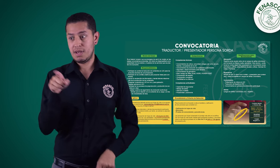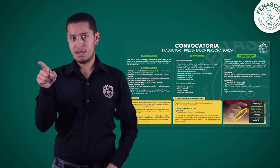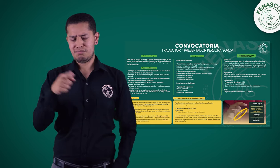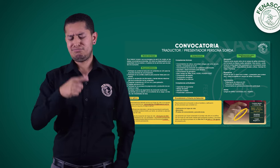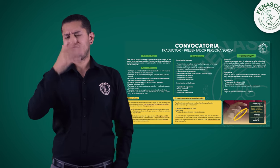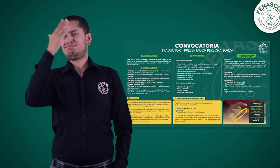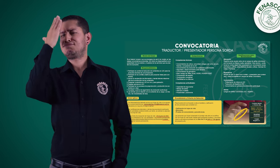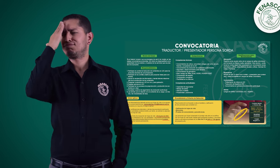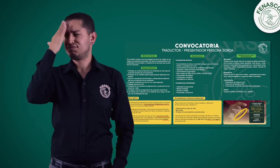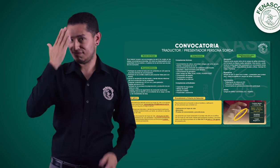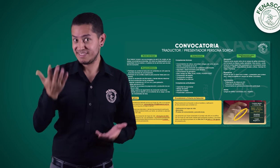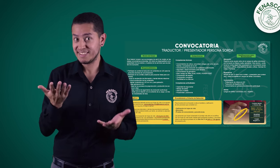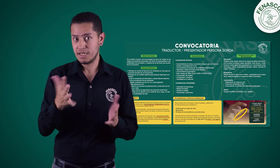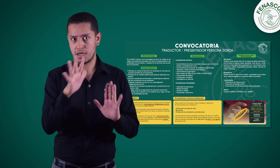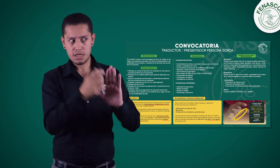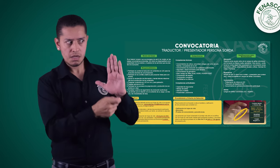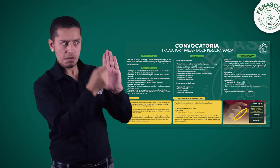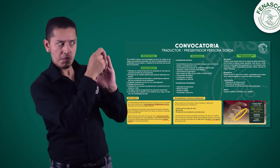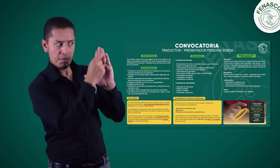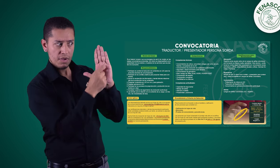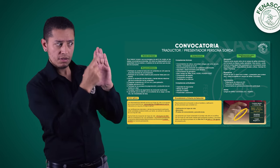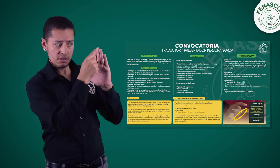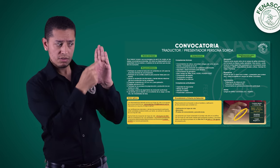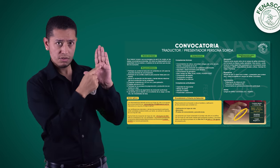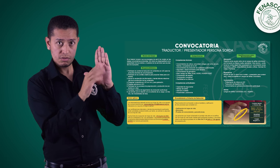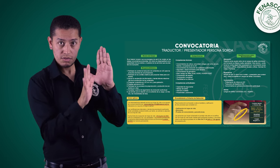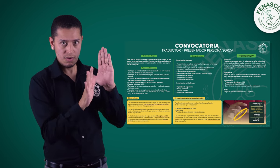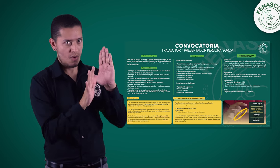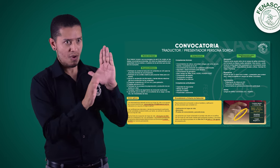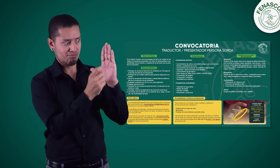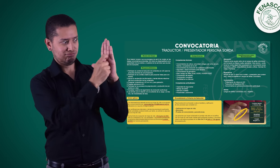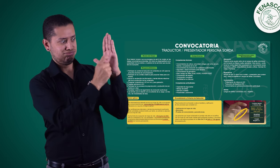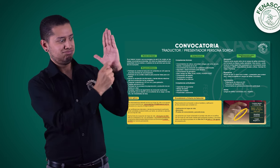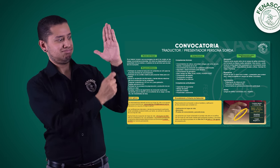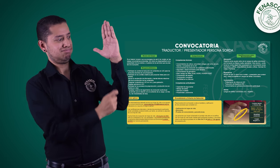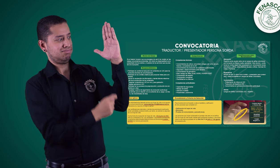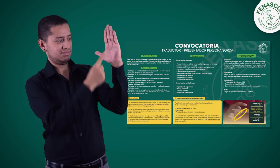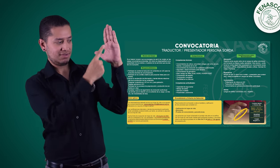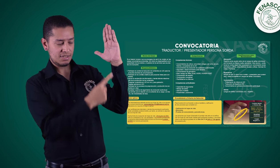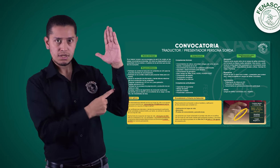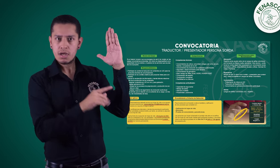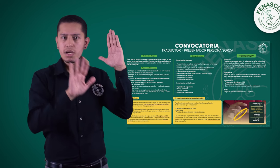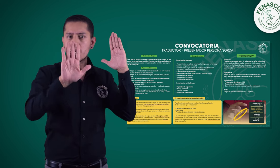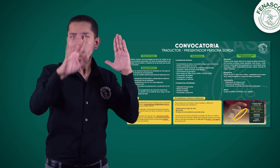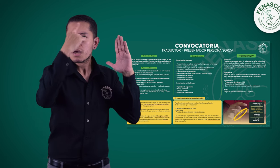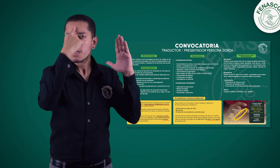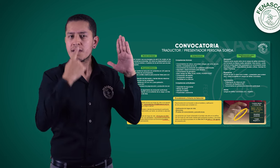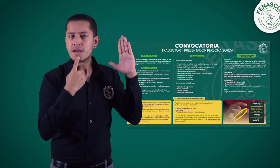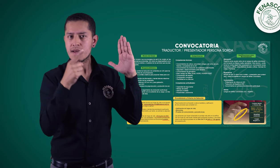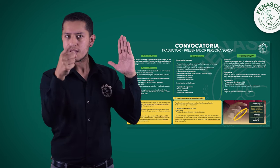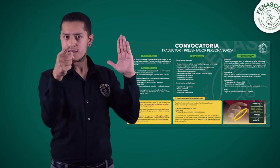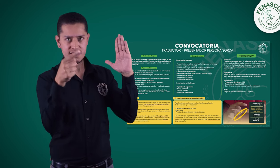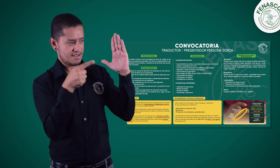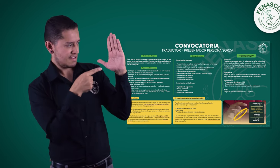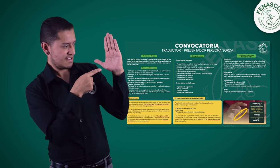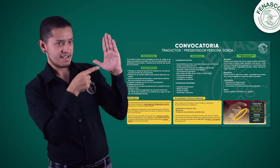relevo, etc. Acá te dejo la lista de todos los requerimientos para presentarse a la convocatoria. Mira.